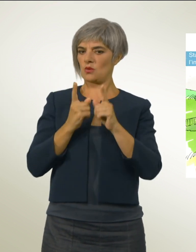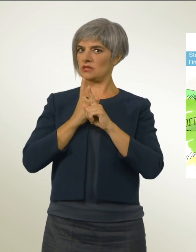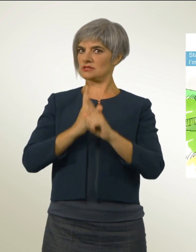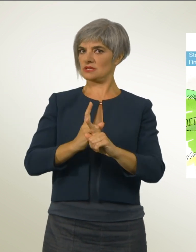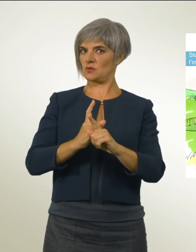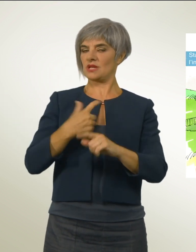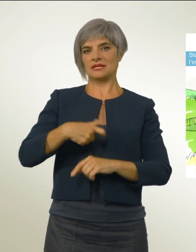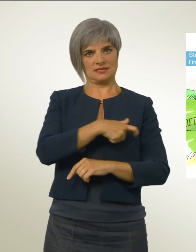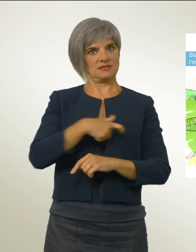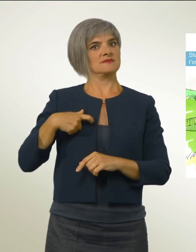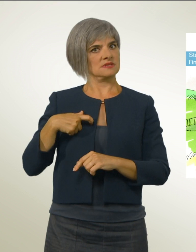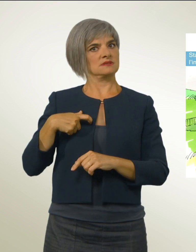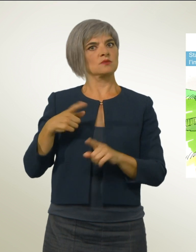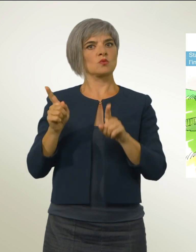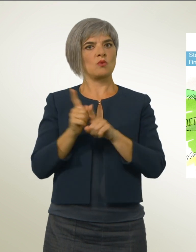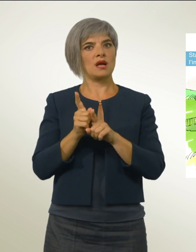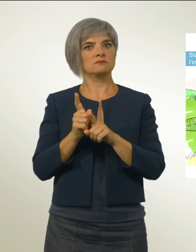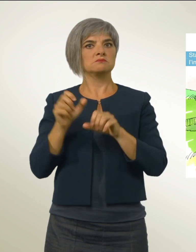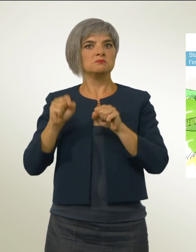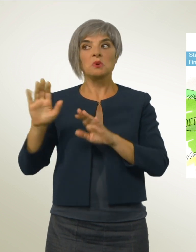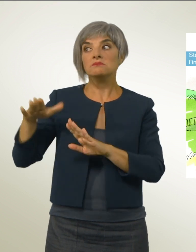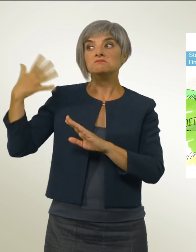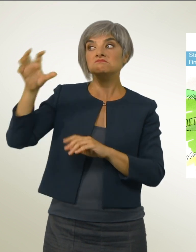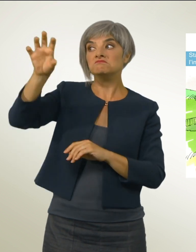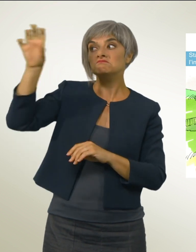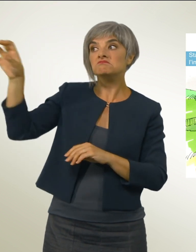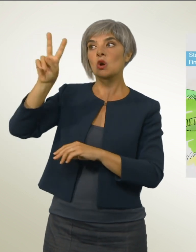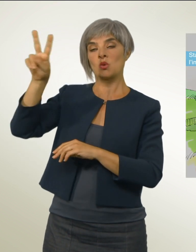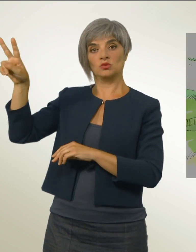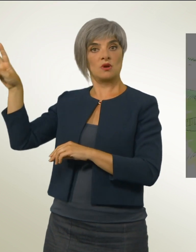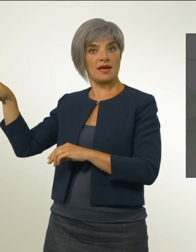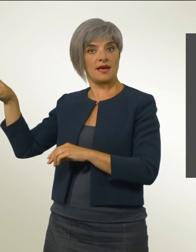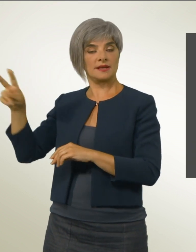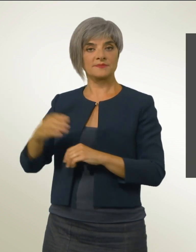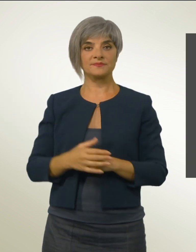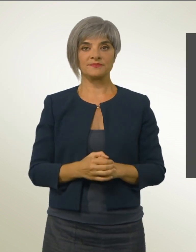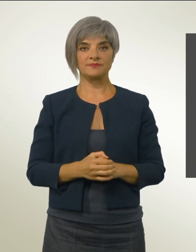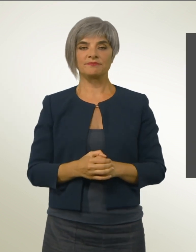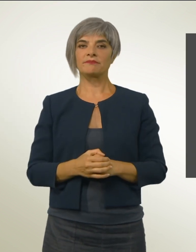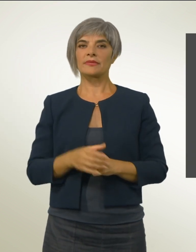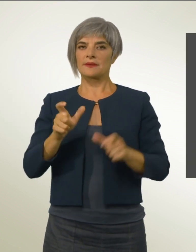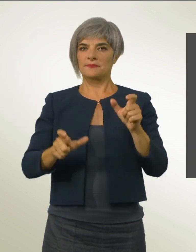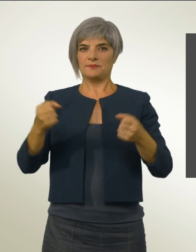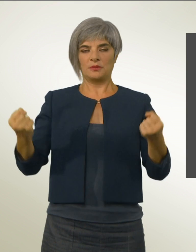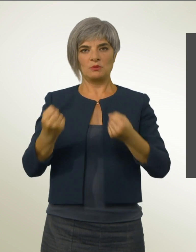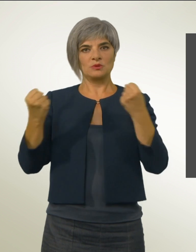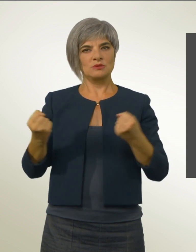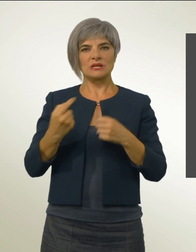ad esempio mediante controlli nei paesi di provenienza. I promotori sostengono che grazie all'iniziativa gli